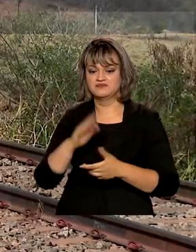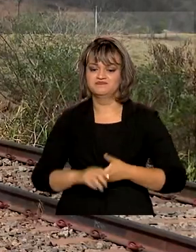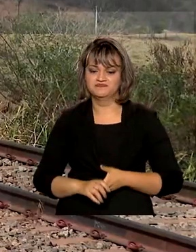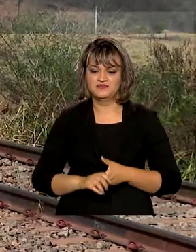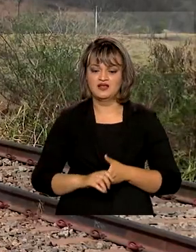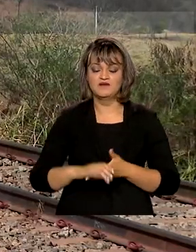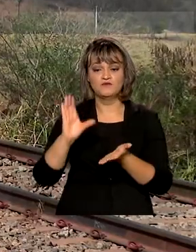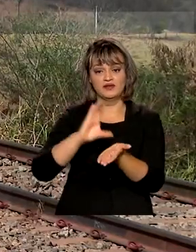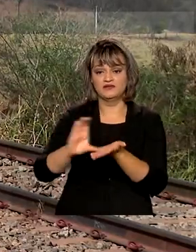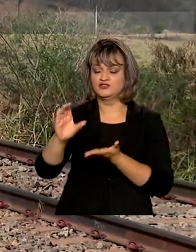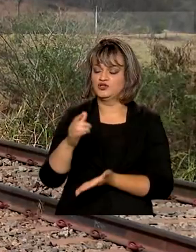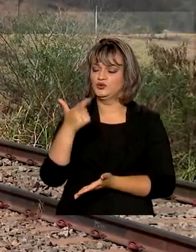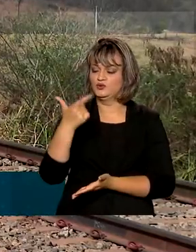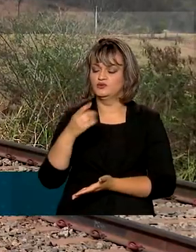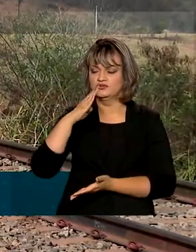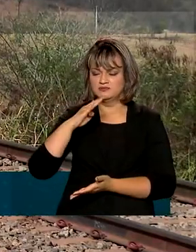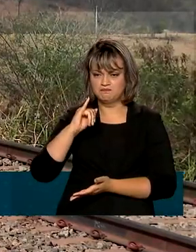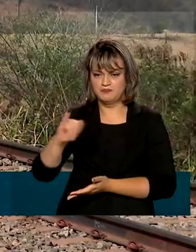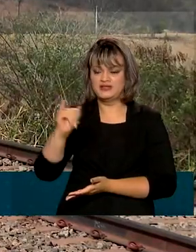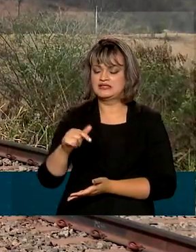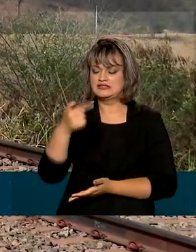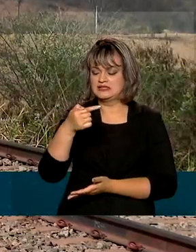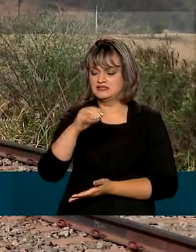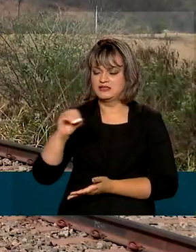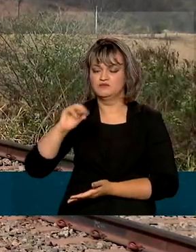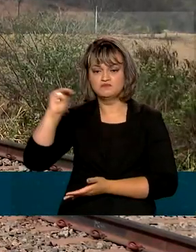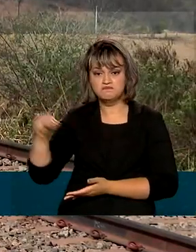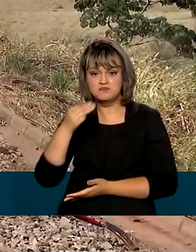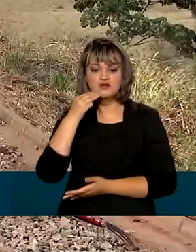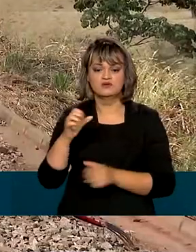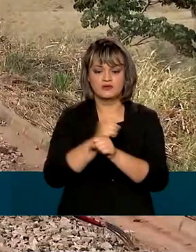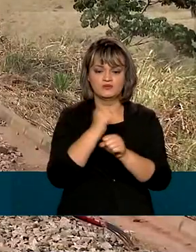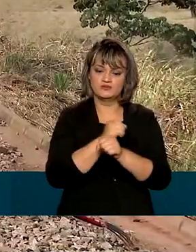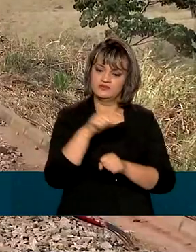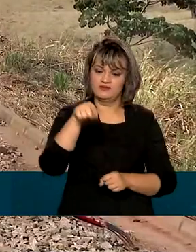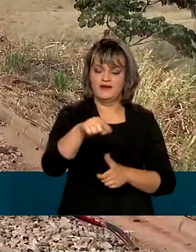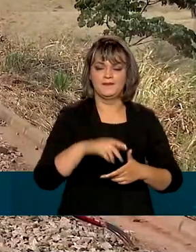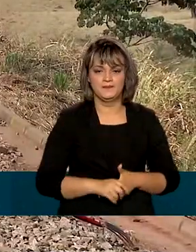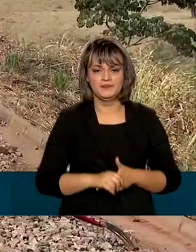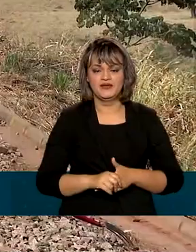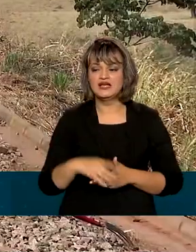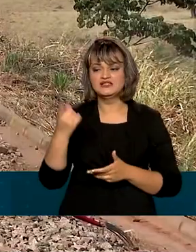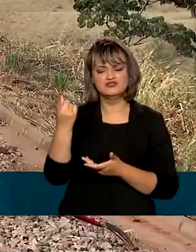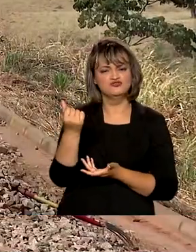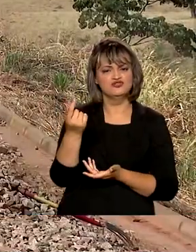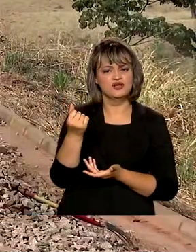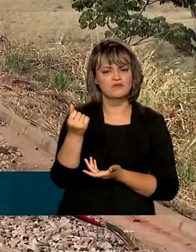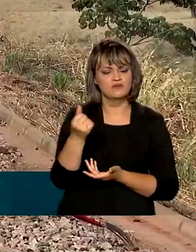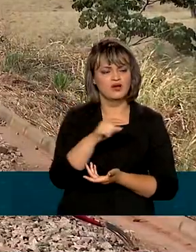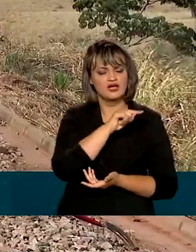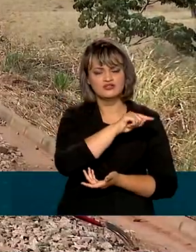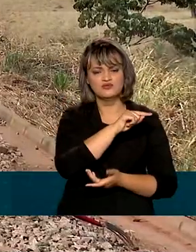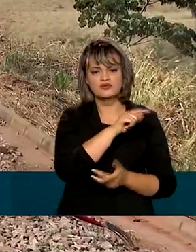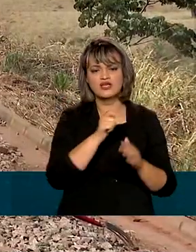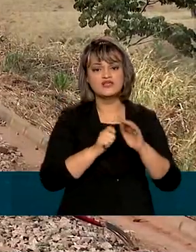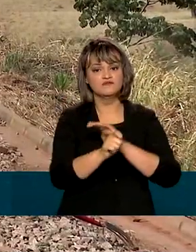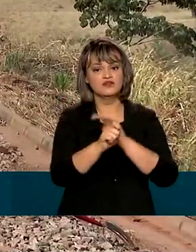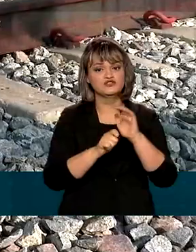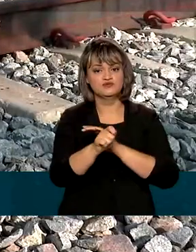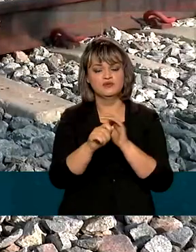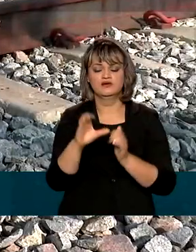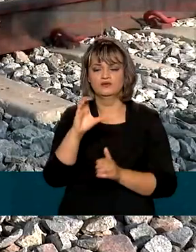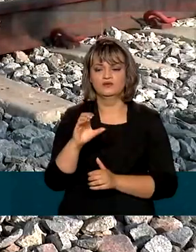investidos cerca de R$ 2,7 bilhões na obra. Os recursos virão da modalidade Investimento